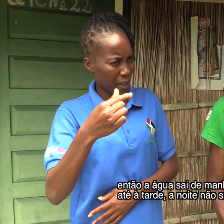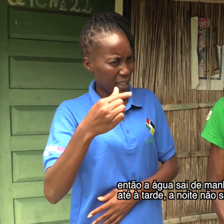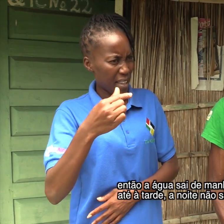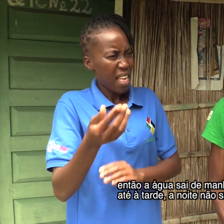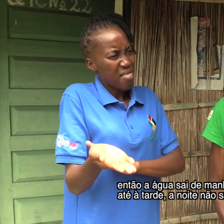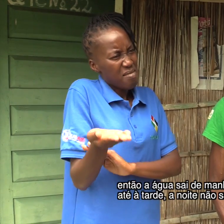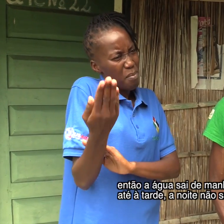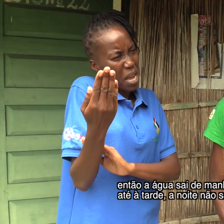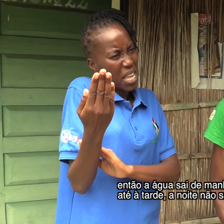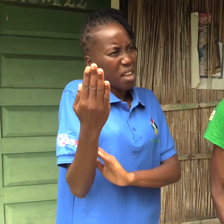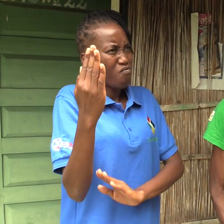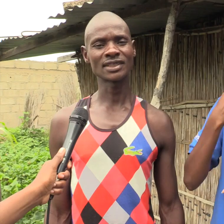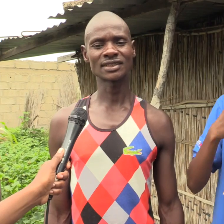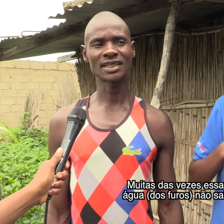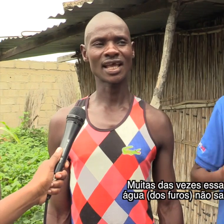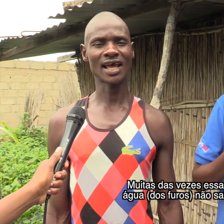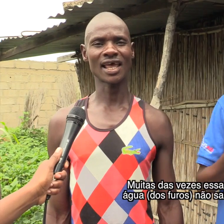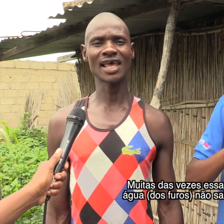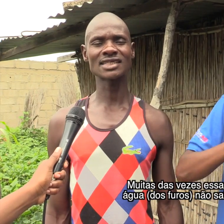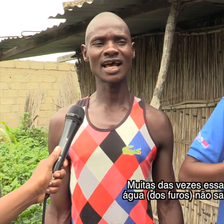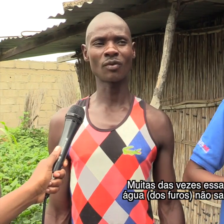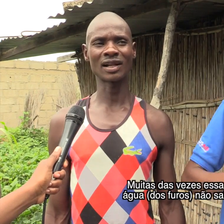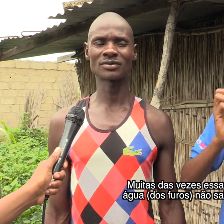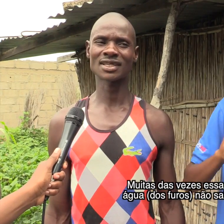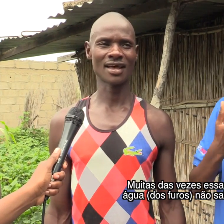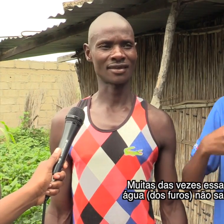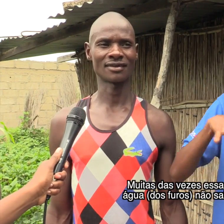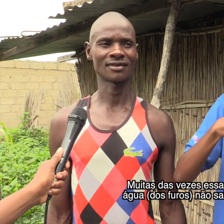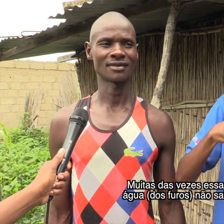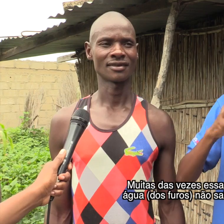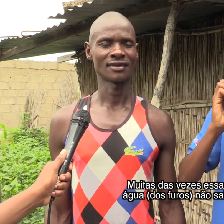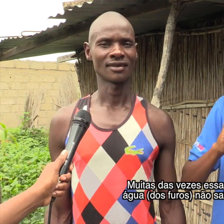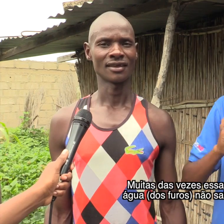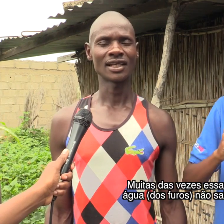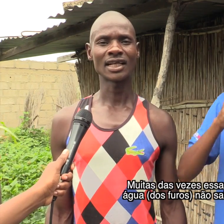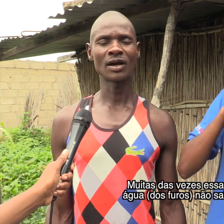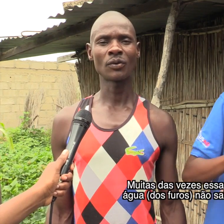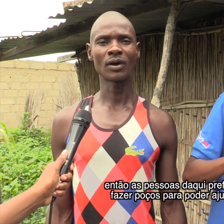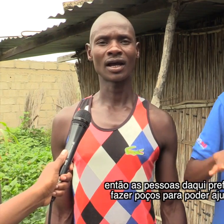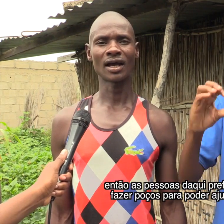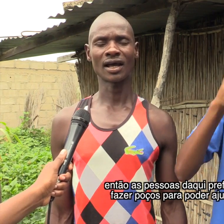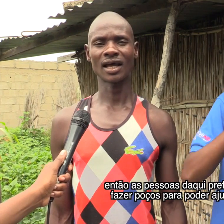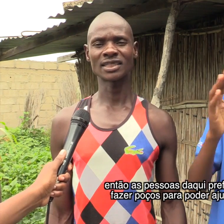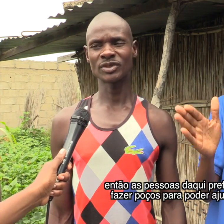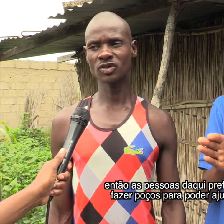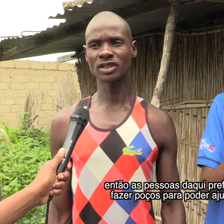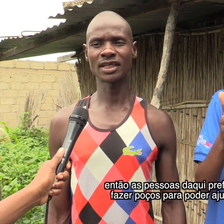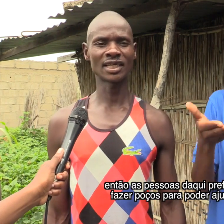tarde, à noite não sai. Às vezes essa água não sai, então as pessoas daqui